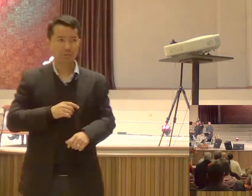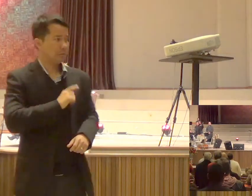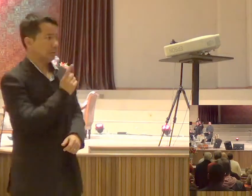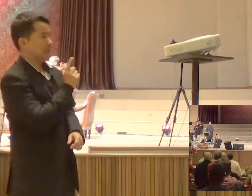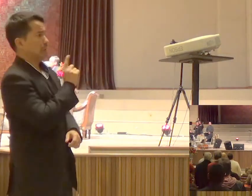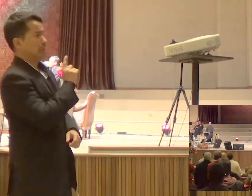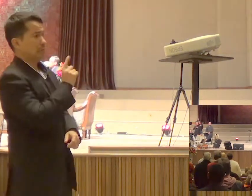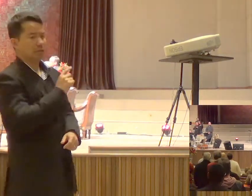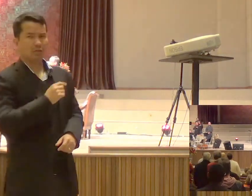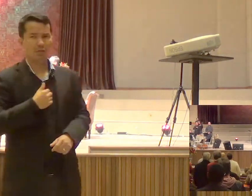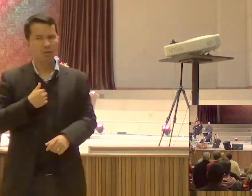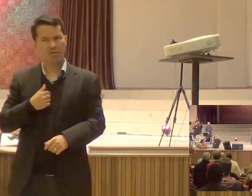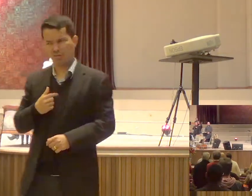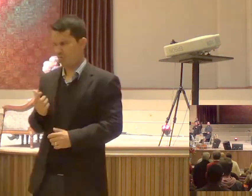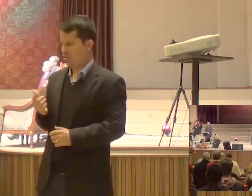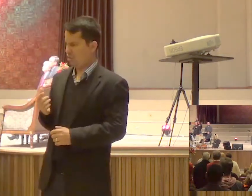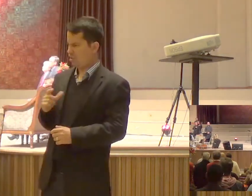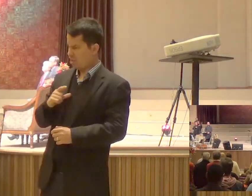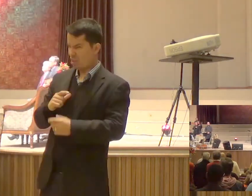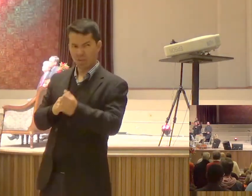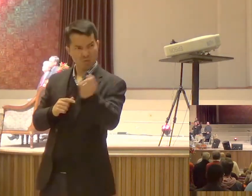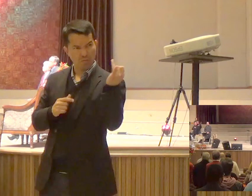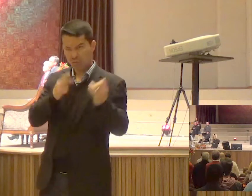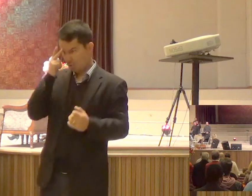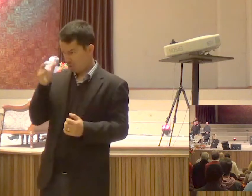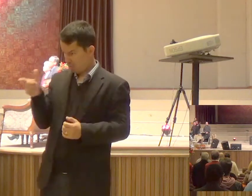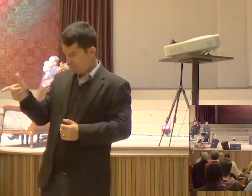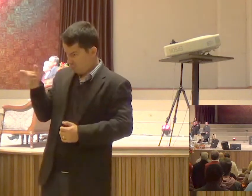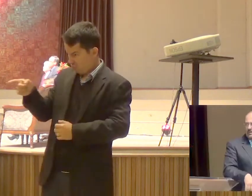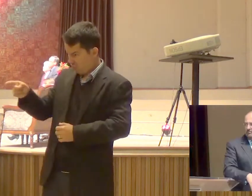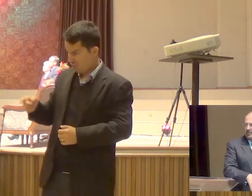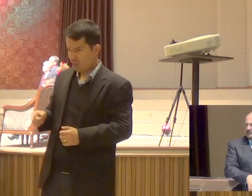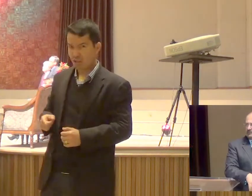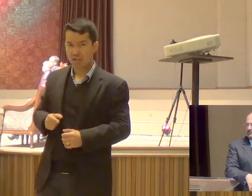Alguém está Querendo te matar? Não E por você está Com medo de morrer Rapaz?